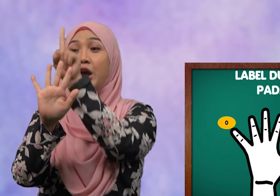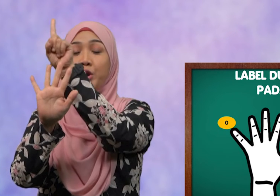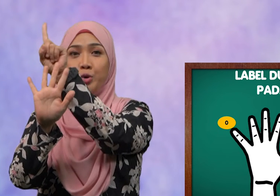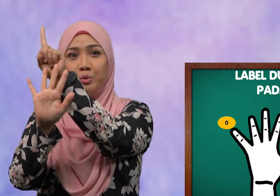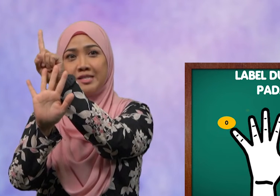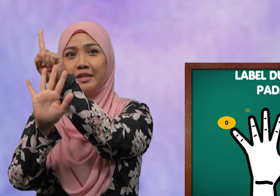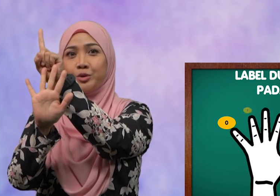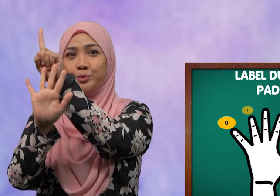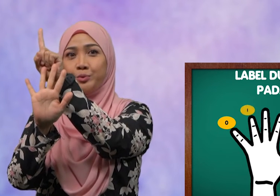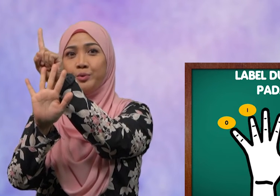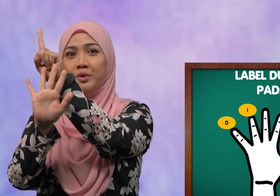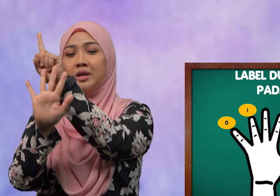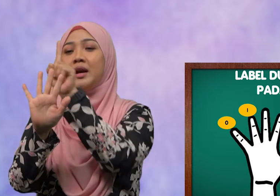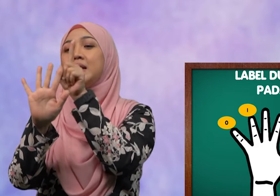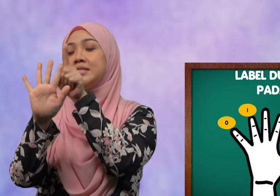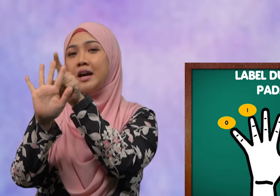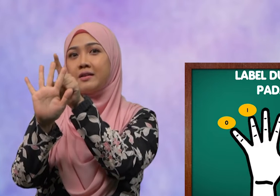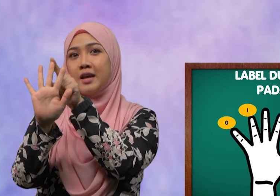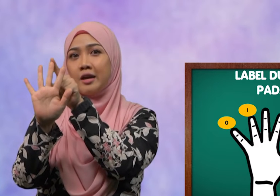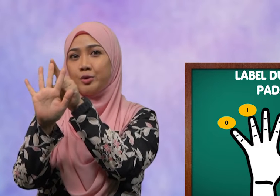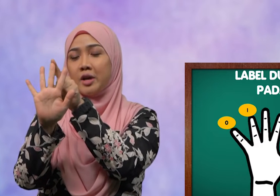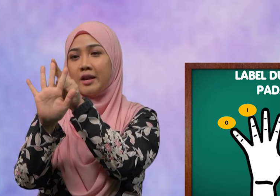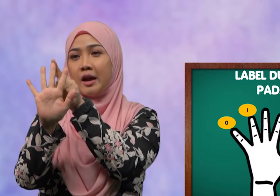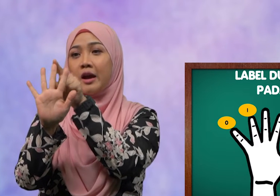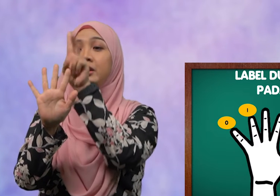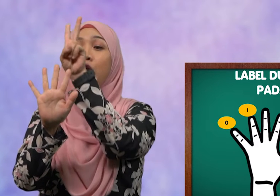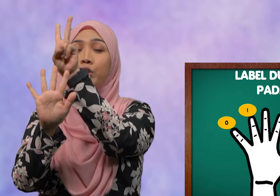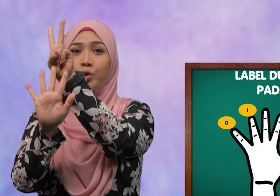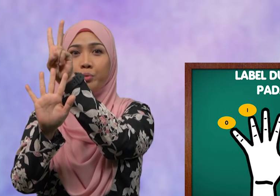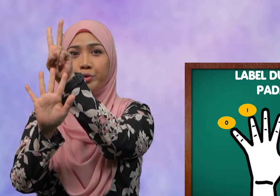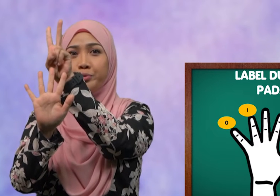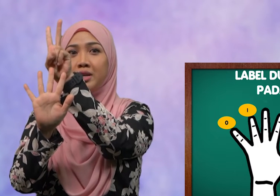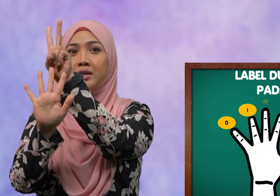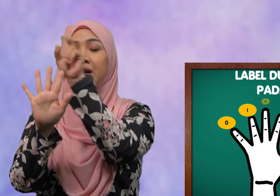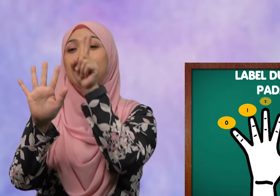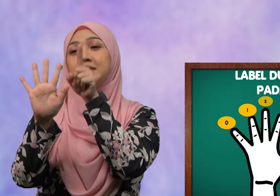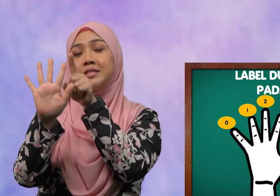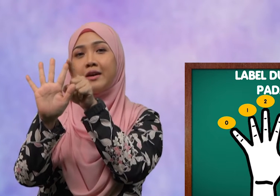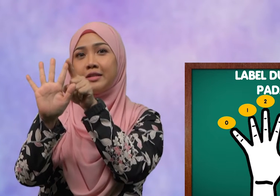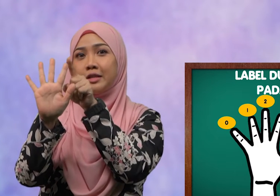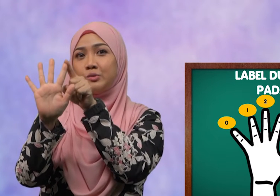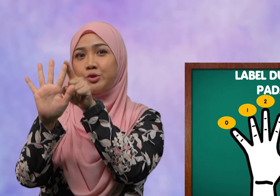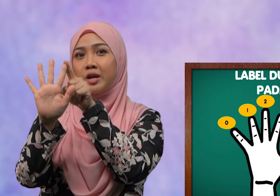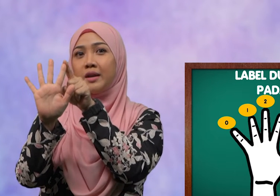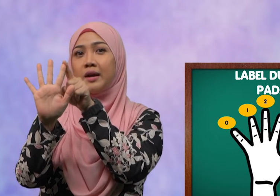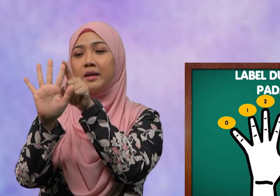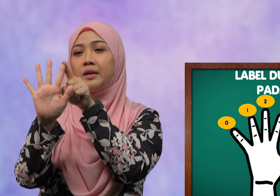Nombor 1 Jari hantu kanan Nombor 2 Jari terlunjuk kanan